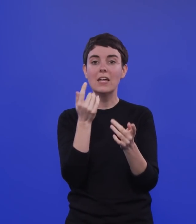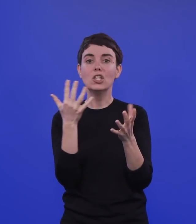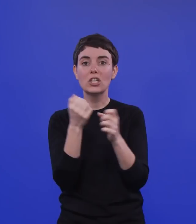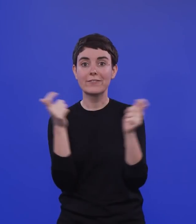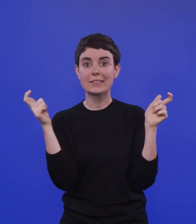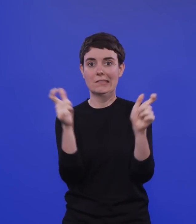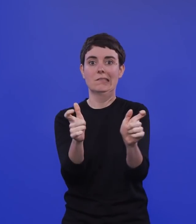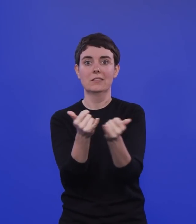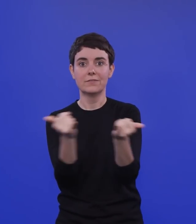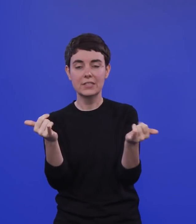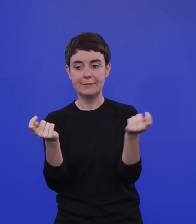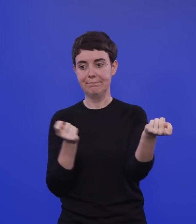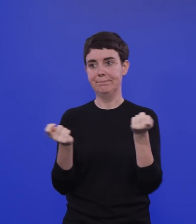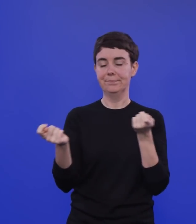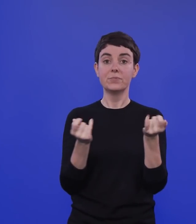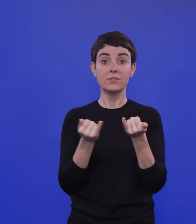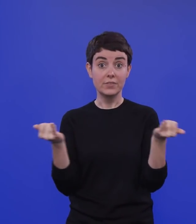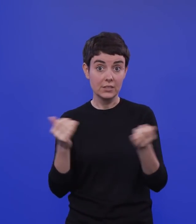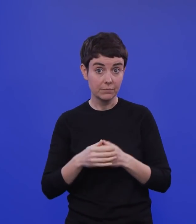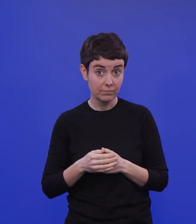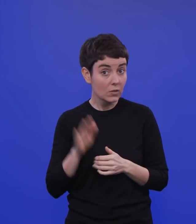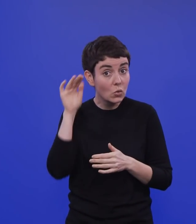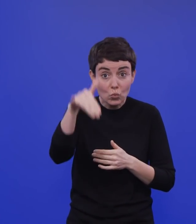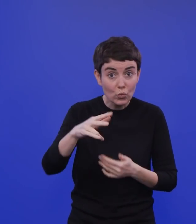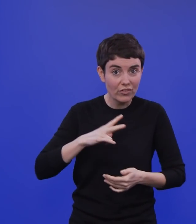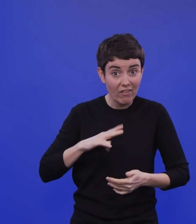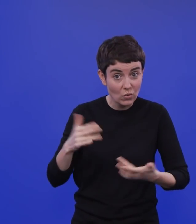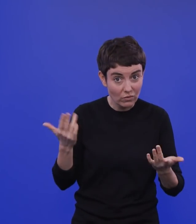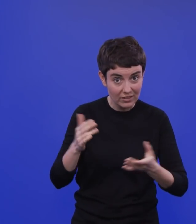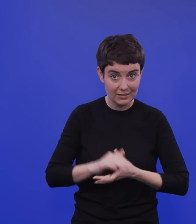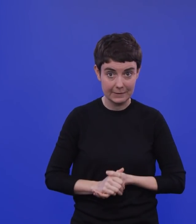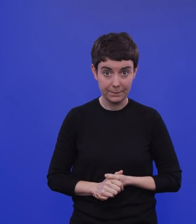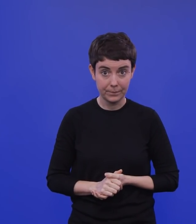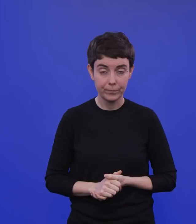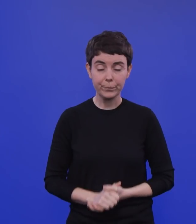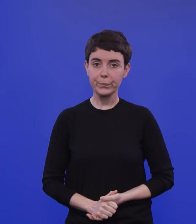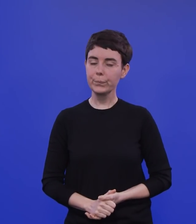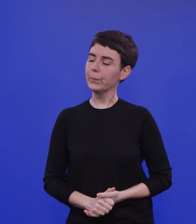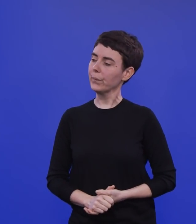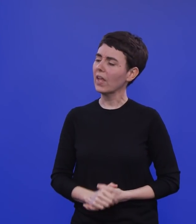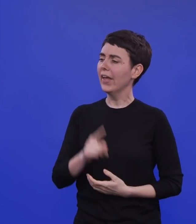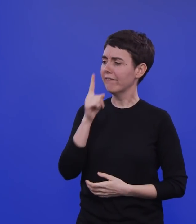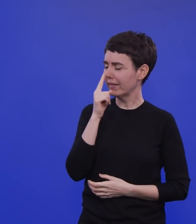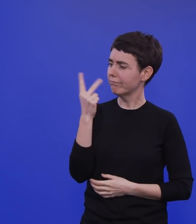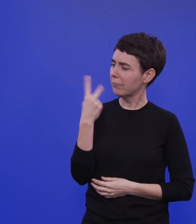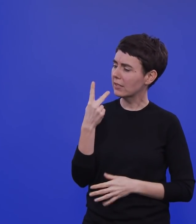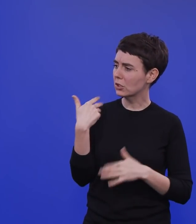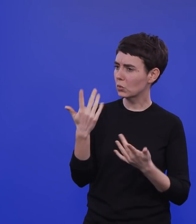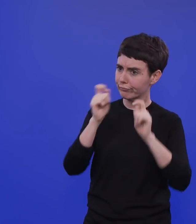eigentlich die Erwartung über die Zukunft? Wenn wir über dieses Szenario sprechen, dann kommen wir eigentlich aus meiner Sicht